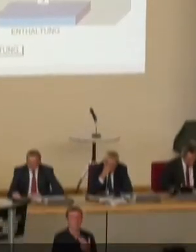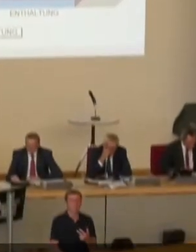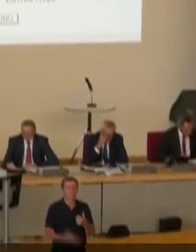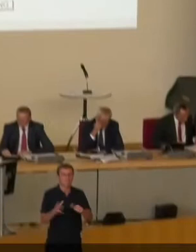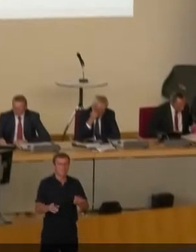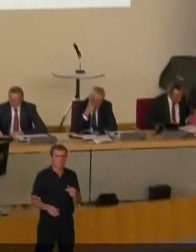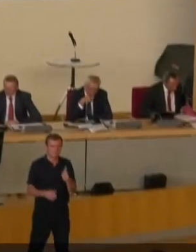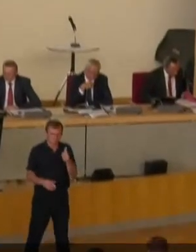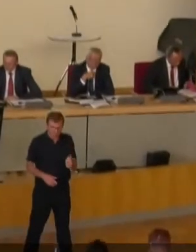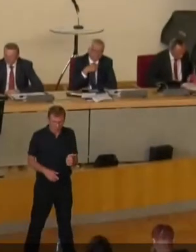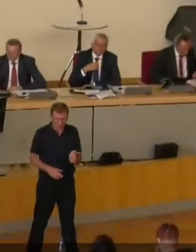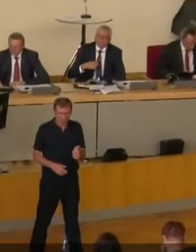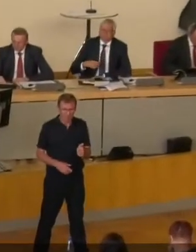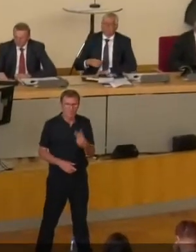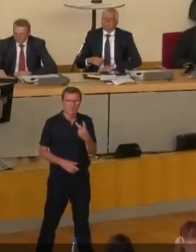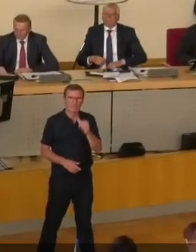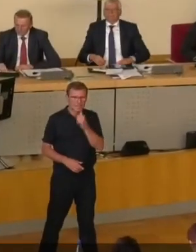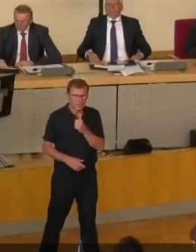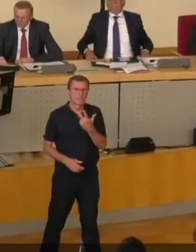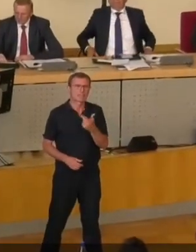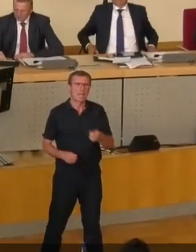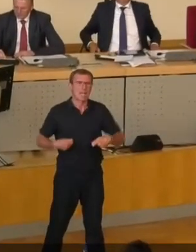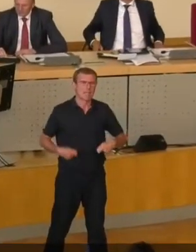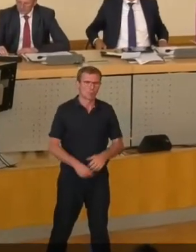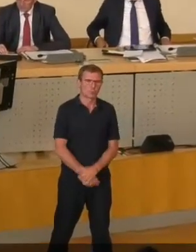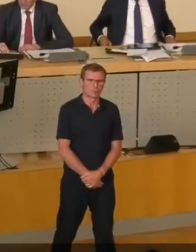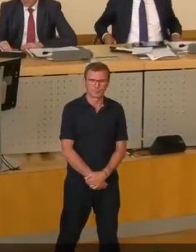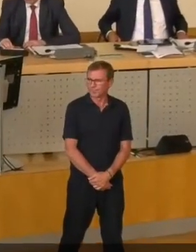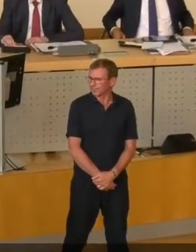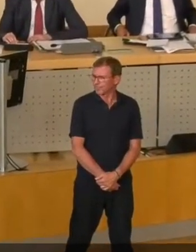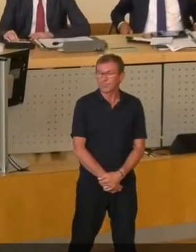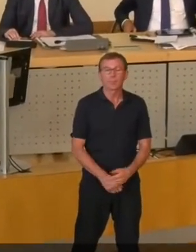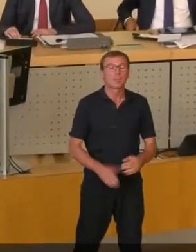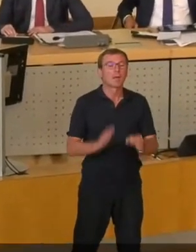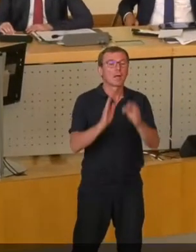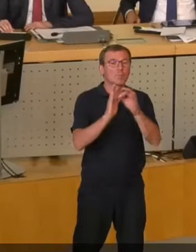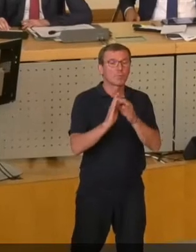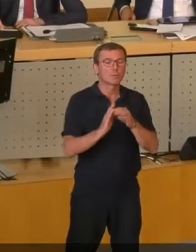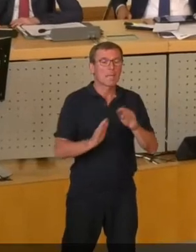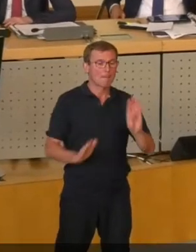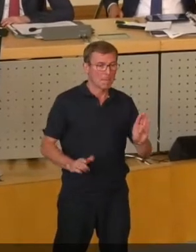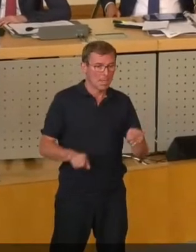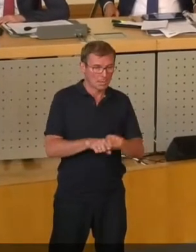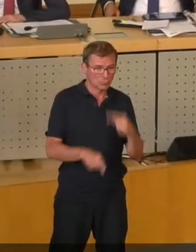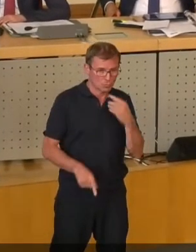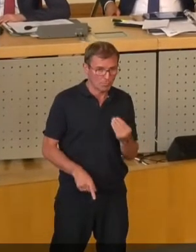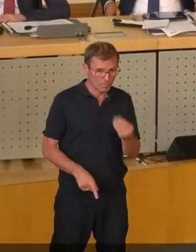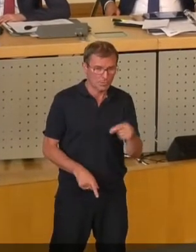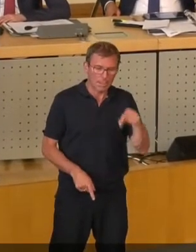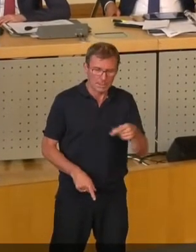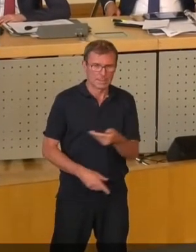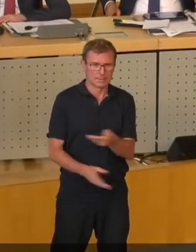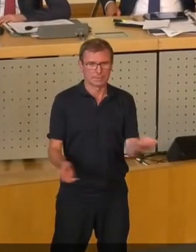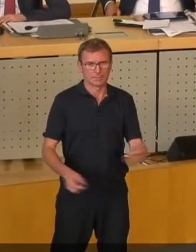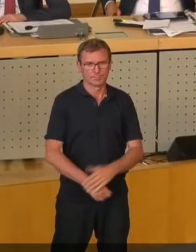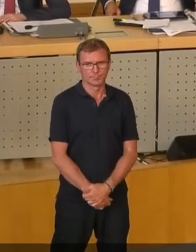63 Ja, mit zwei Nein, drei Enthaltungen. Wer dem Punkt B zustimmen möchte, der ist jetzt an der